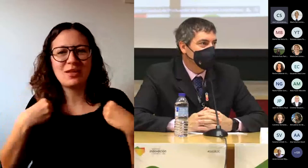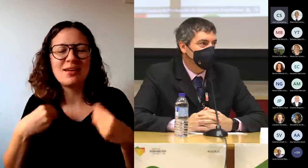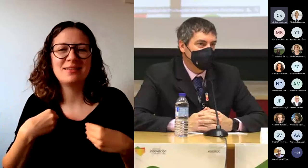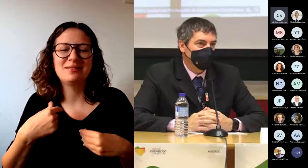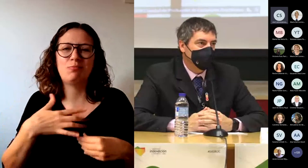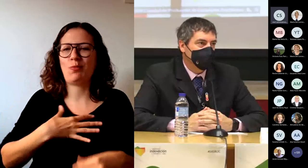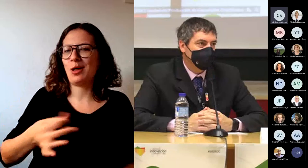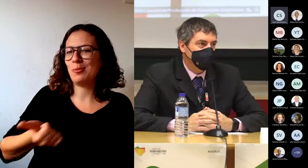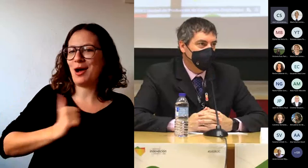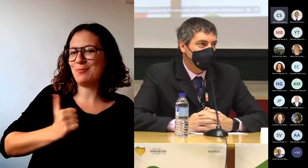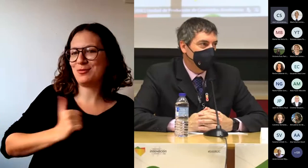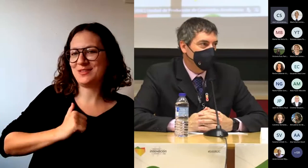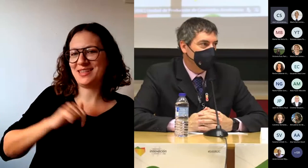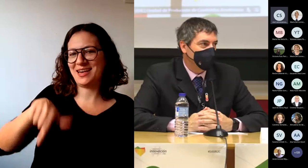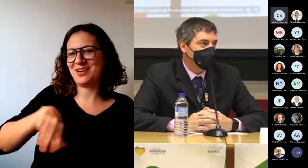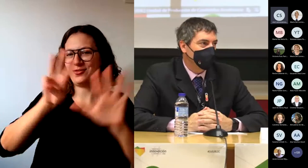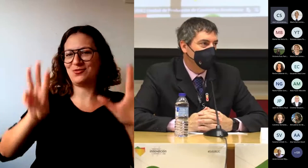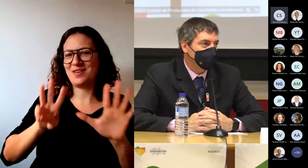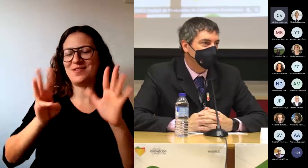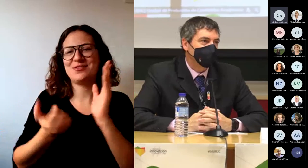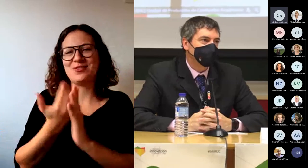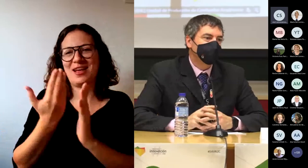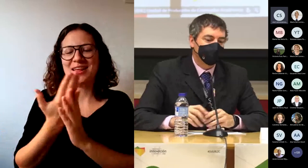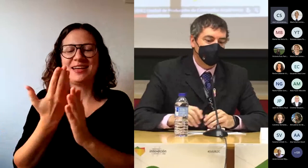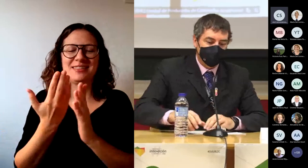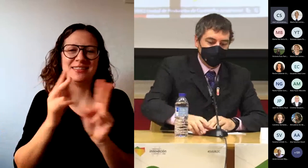juntos estas octavas jornadas de innovación docente.